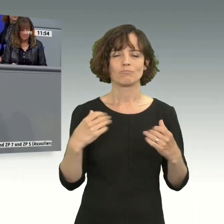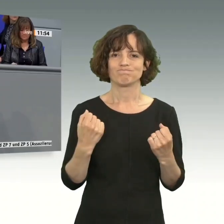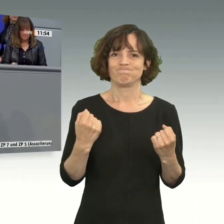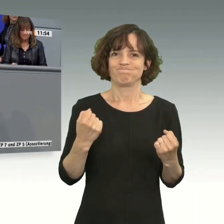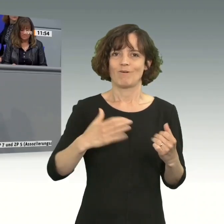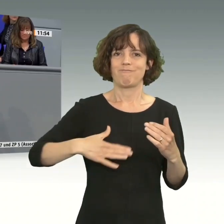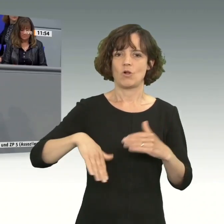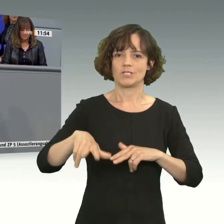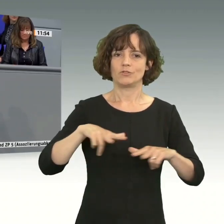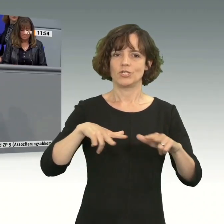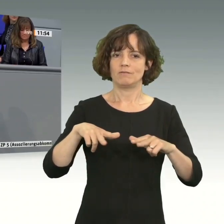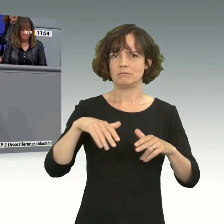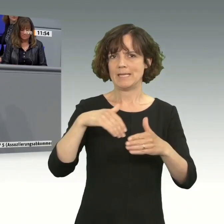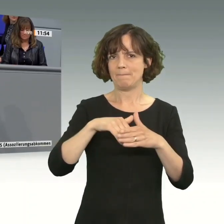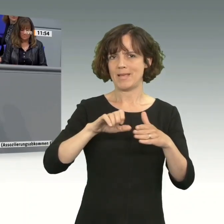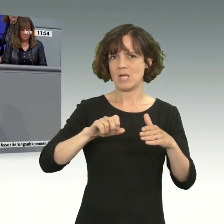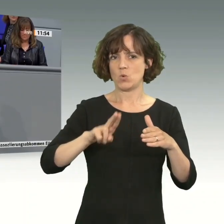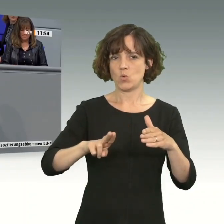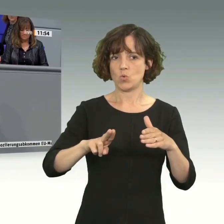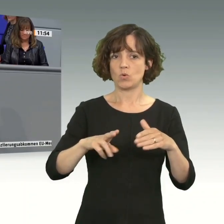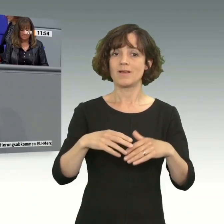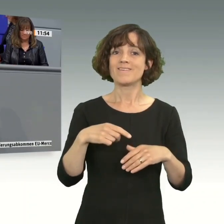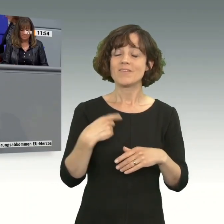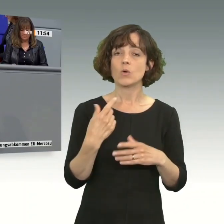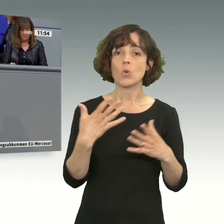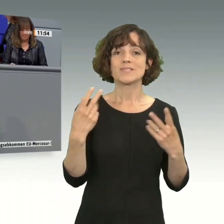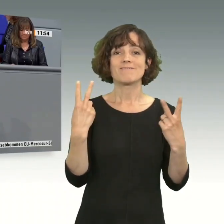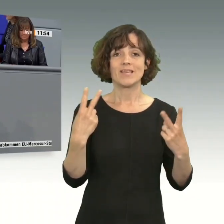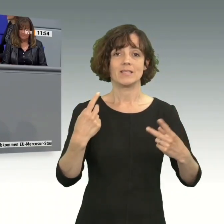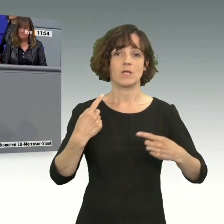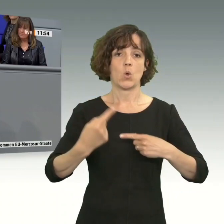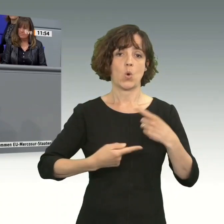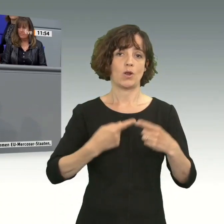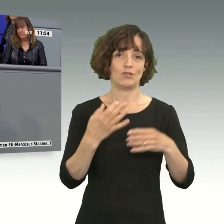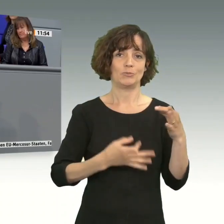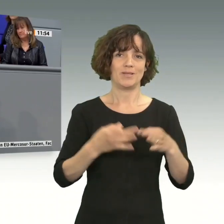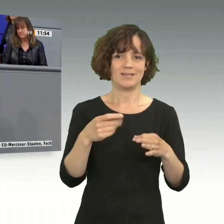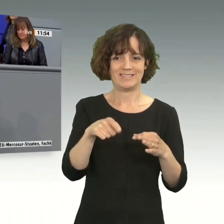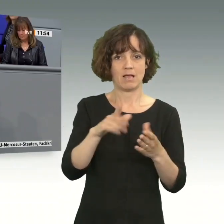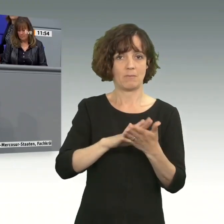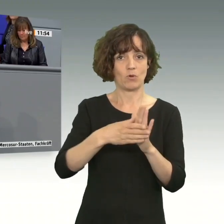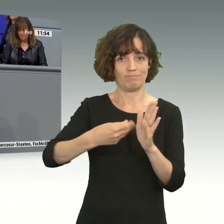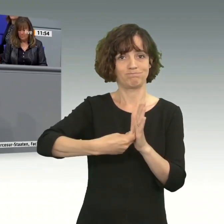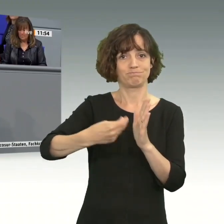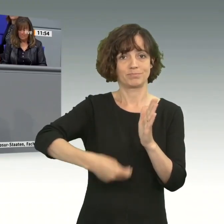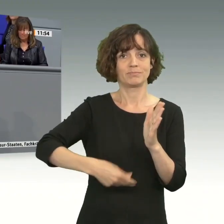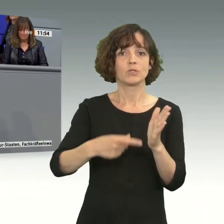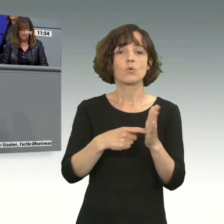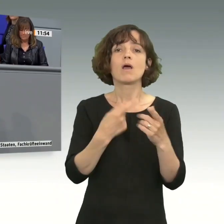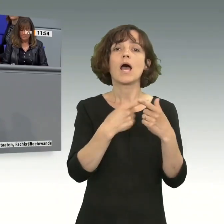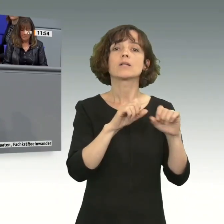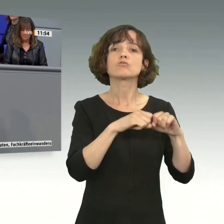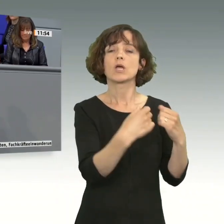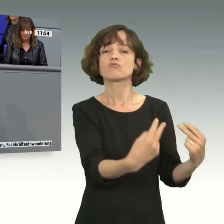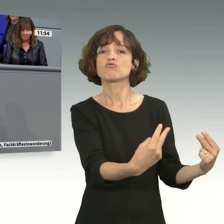stärkste Volkswirtschaft in der Europäischen Union. Uns kommt eine Schlüsselrolle bei der Ratifizierung dieses Abkommens zu, weil sich andere Staaten an uns